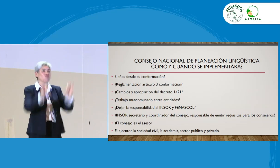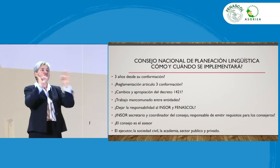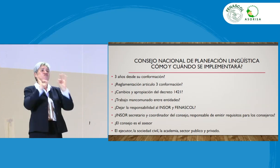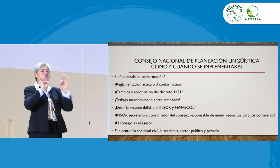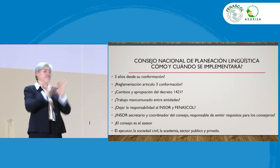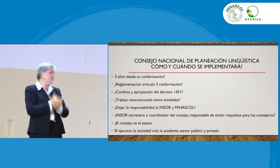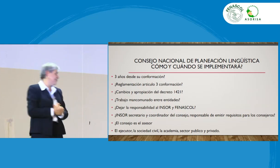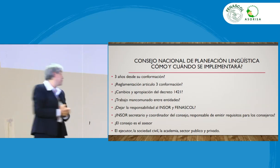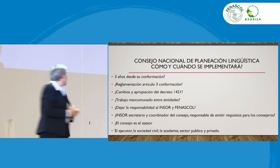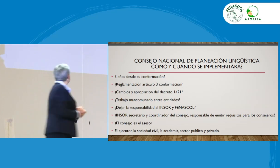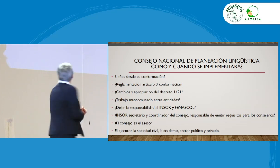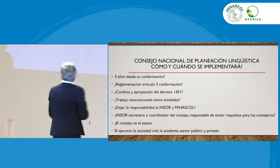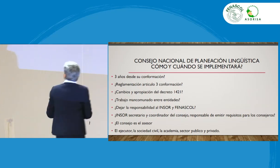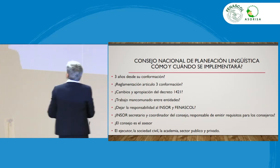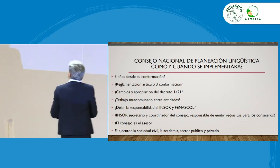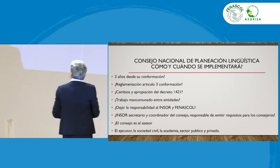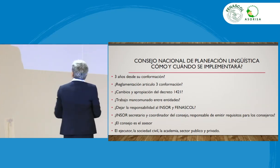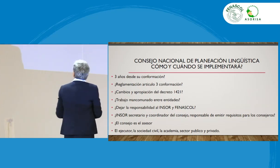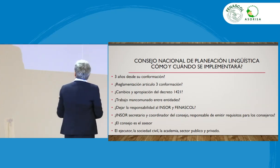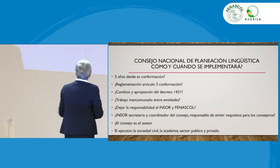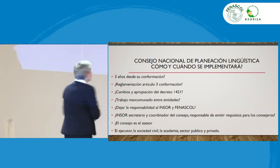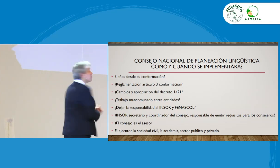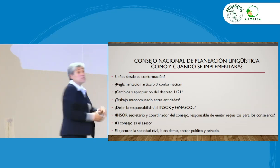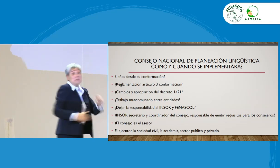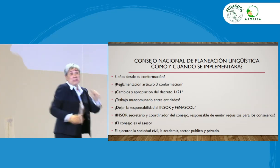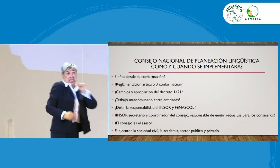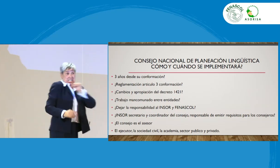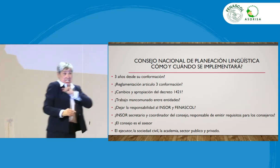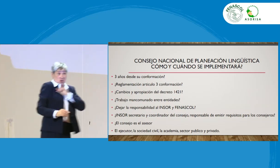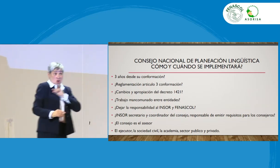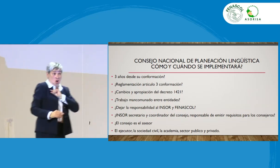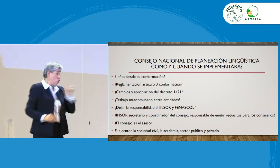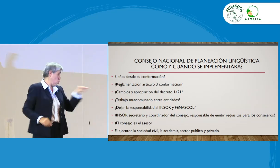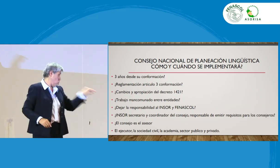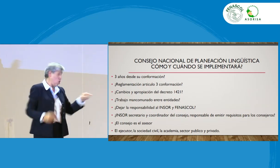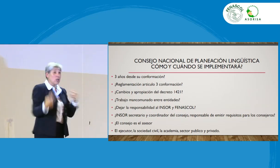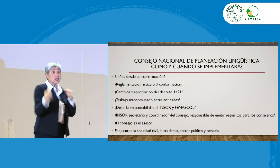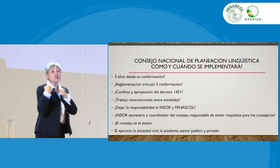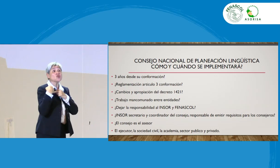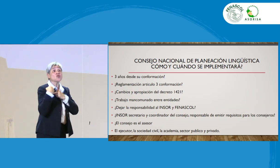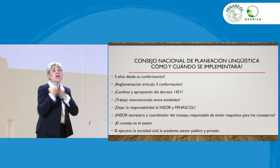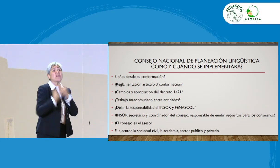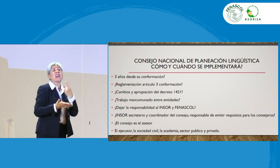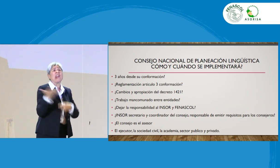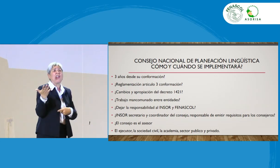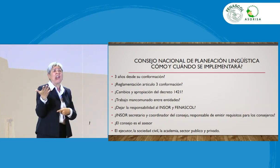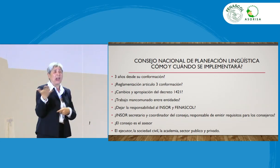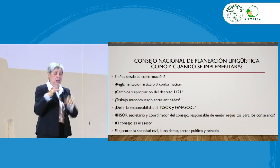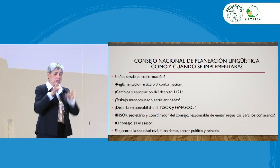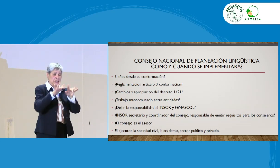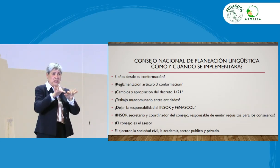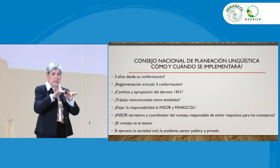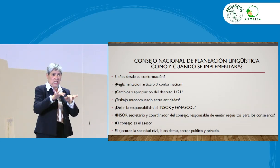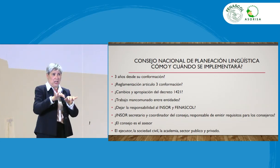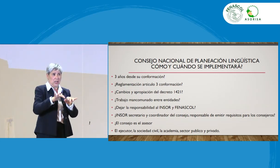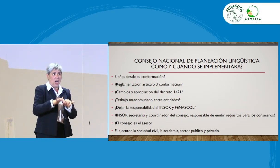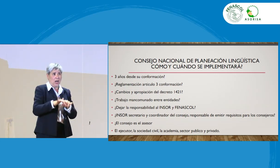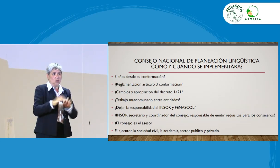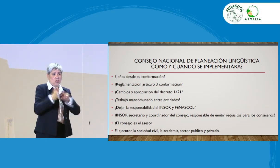que tener todas estas normativas para, pues, para tener este conocimiento, el INSOR, el INSOR de que es responsable, sí, es un